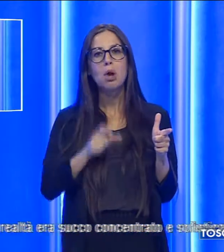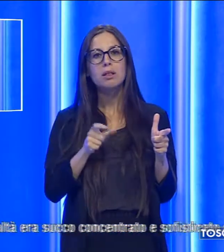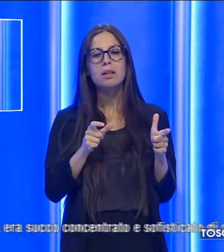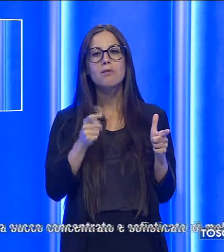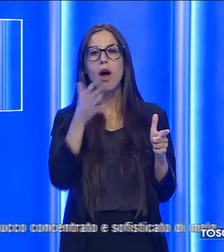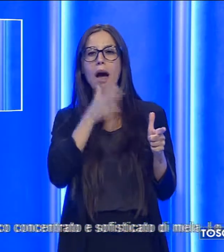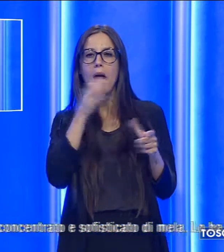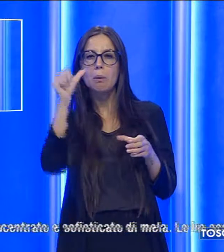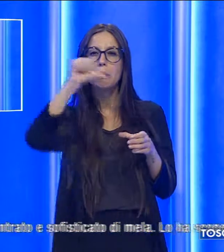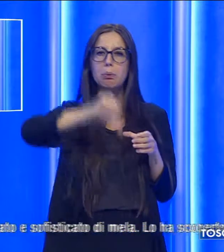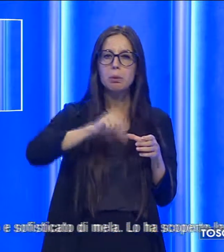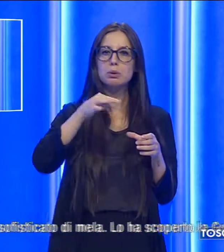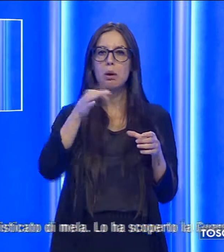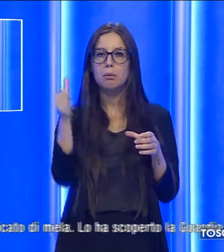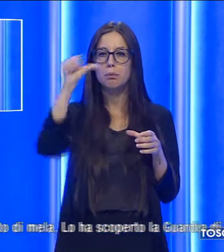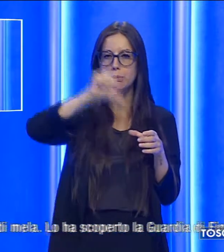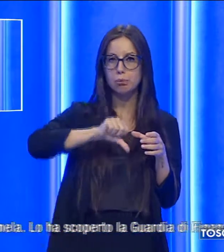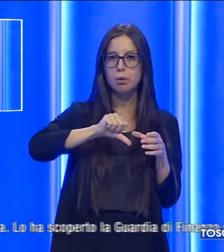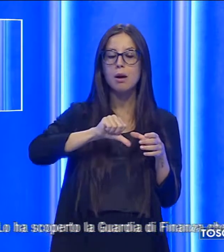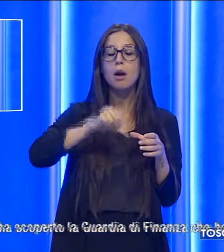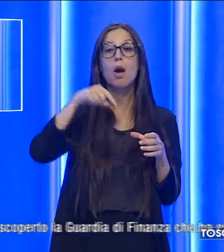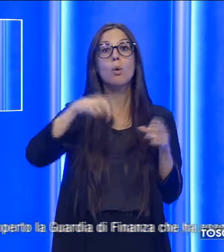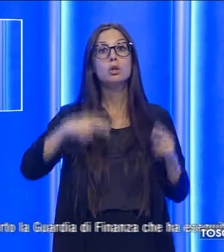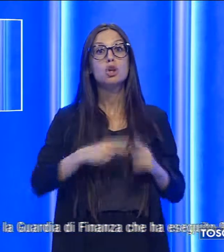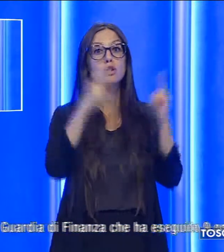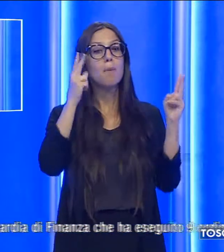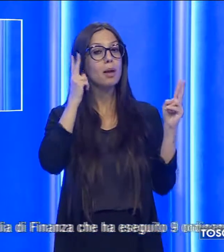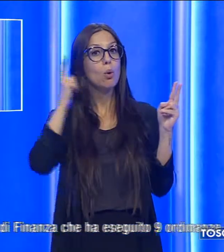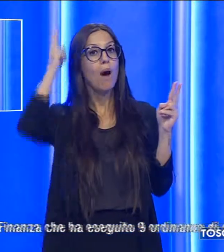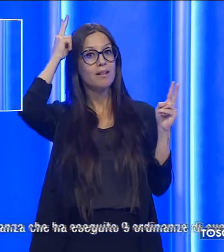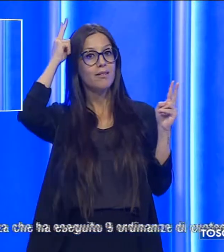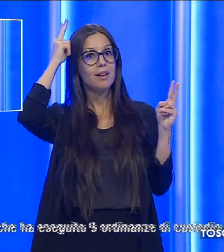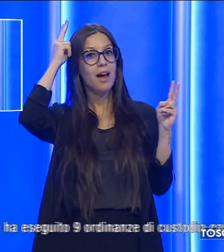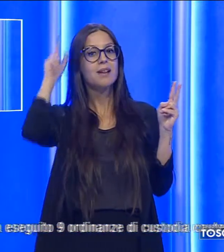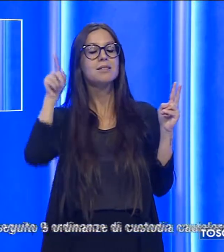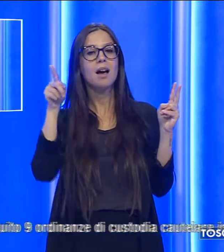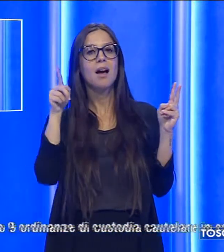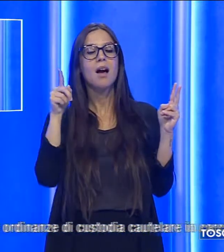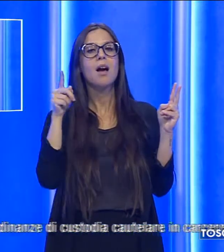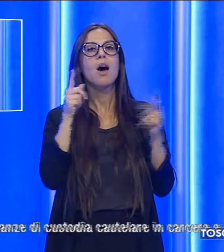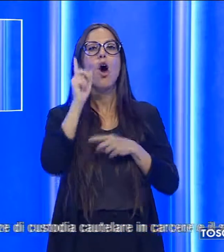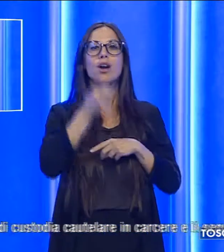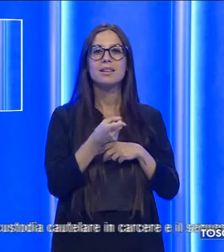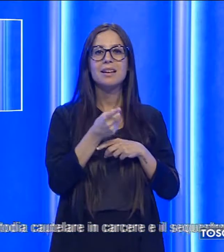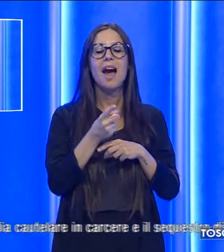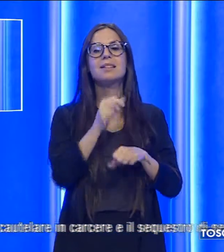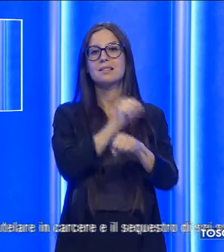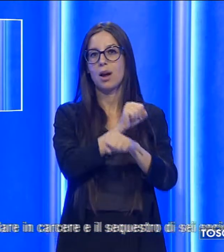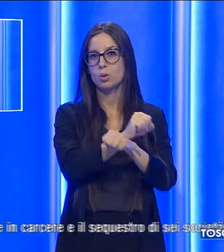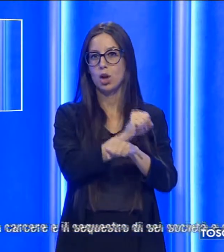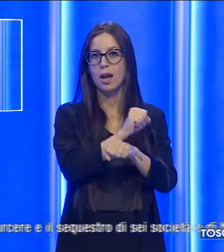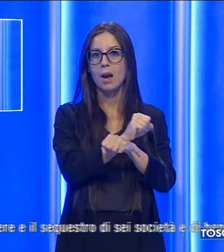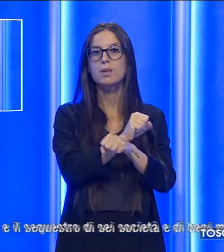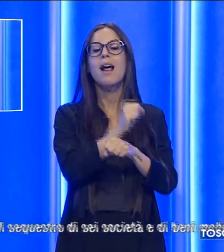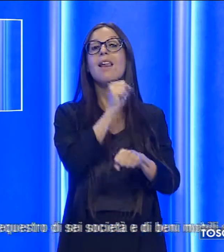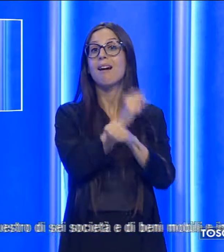A scoprirlo la Guardia di Finanza, che ha eseguito nove ordinanze di custodia cautelare in carcere e il